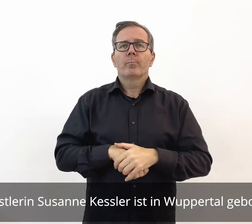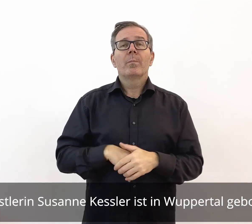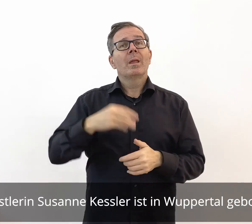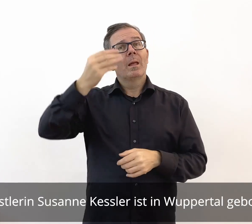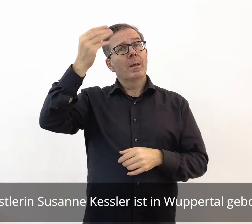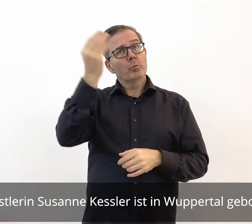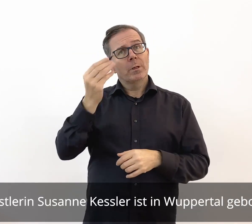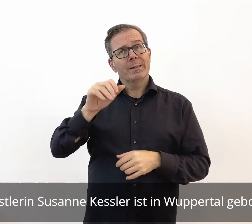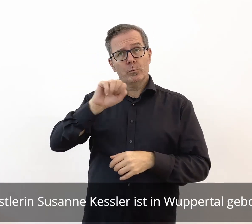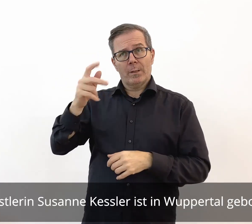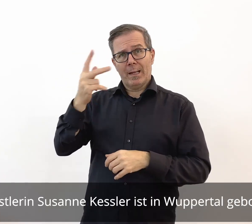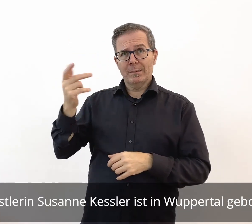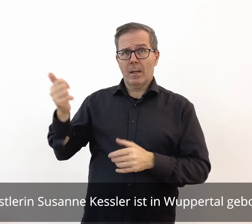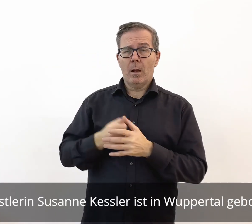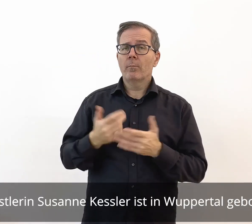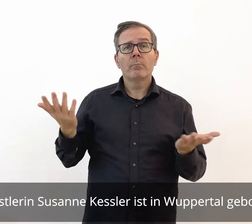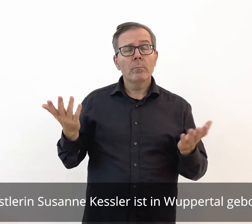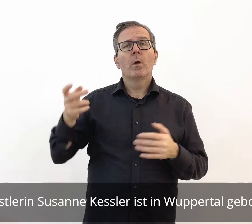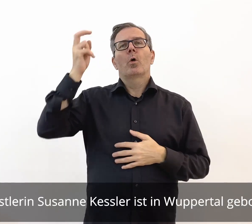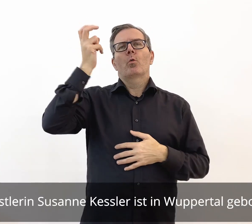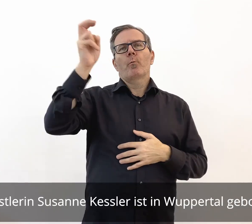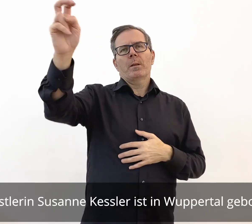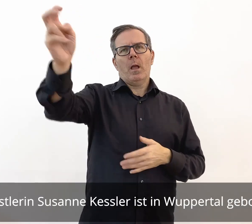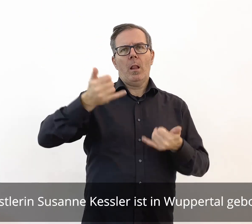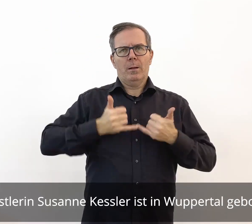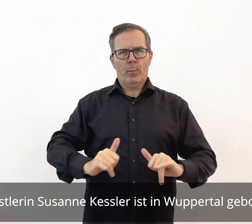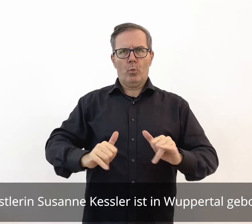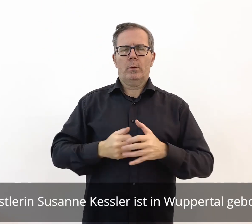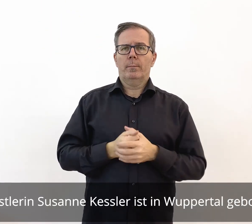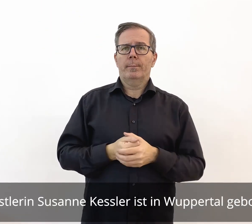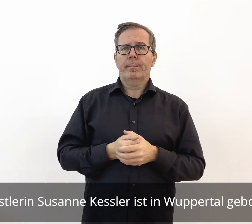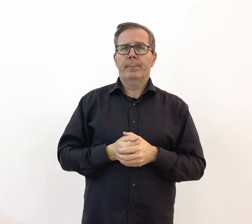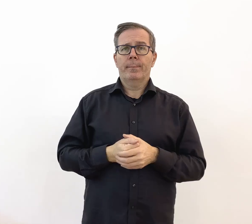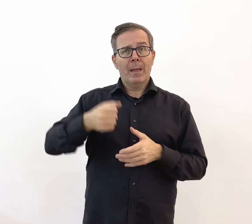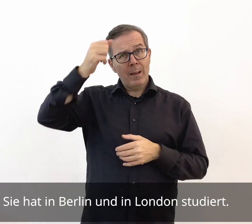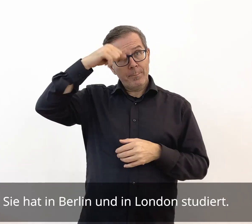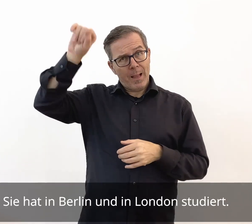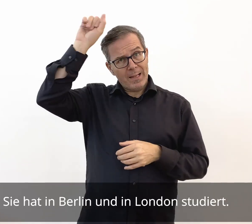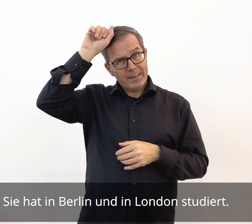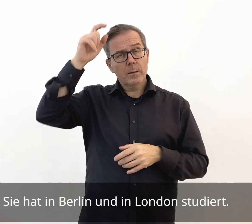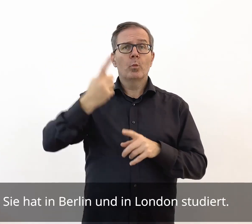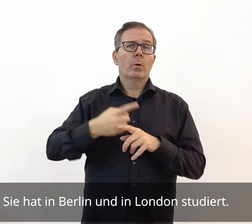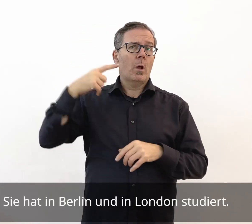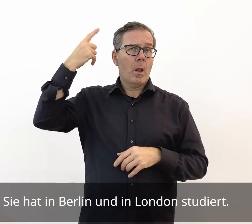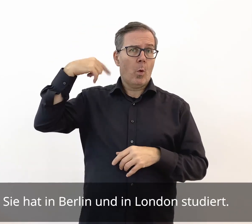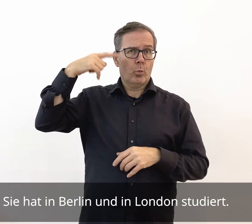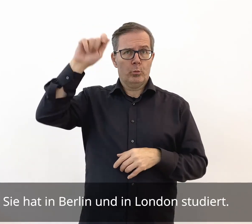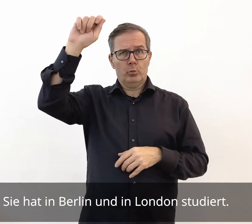Die Künstlerin Susanne Kessler ist in Wuppertal geboren. Sie hat in Berlin und in